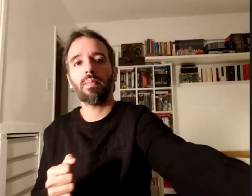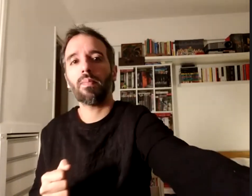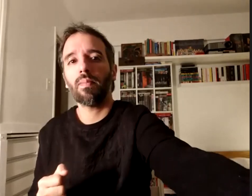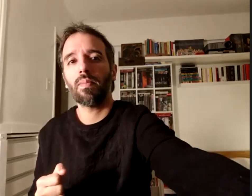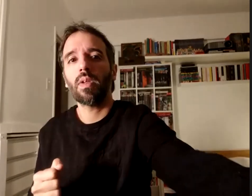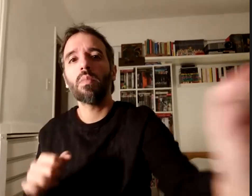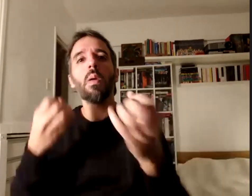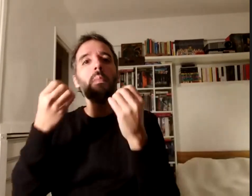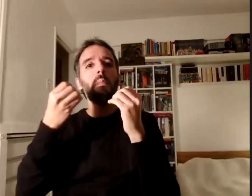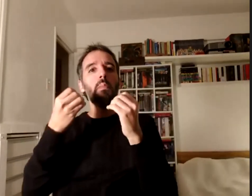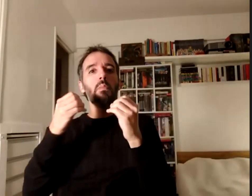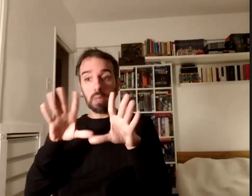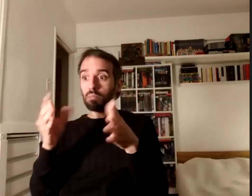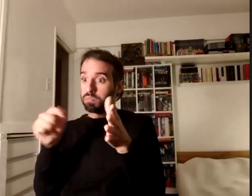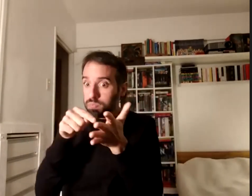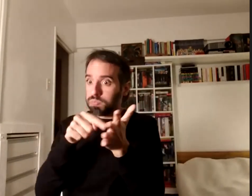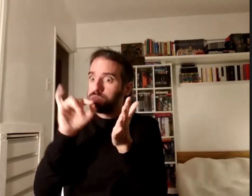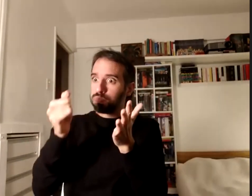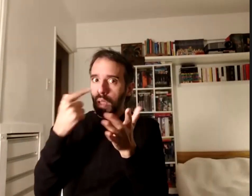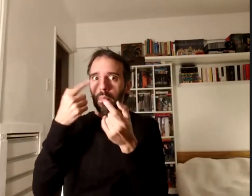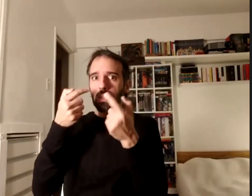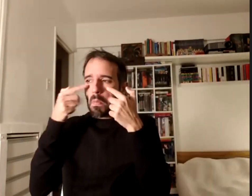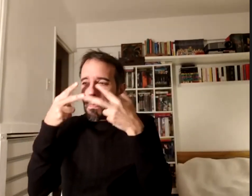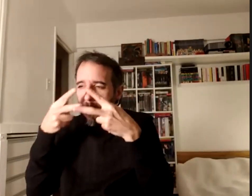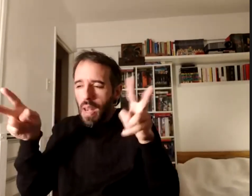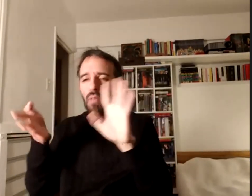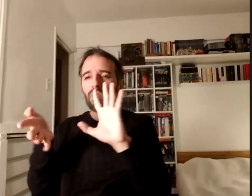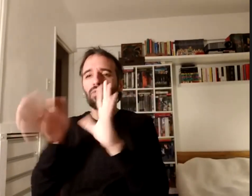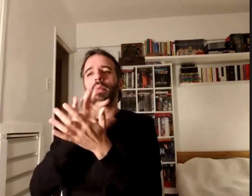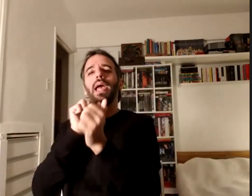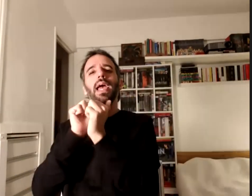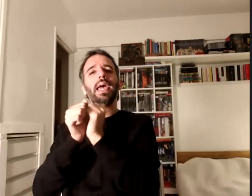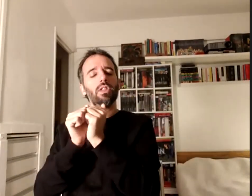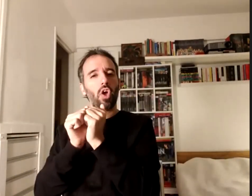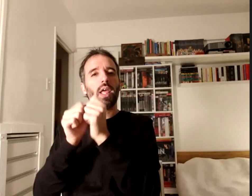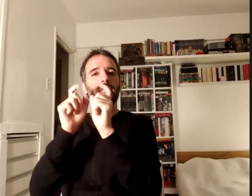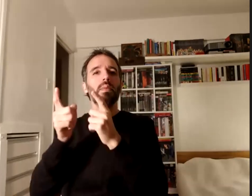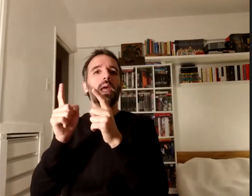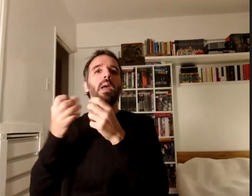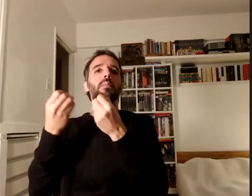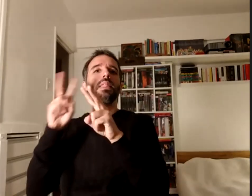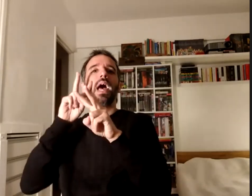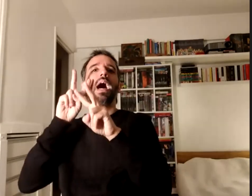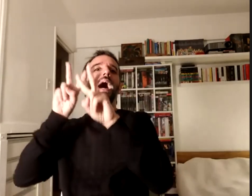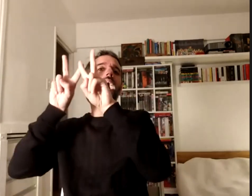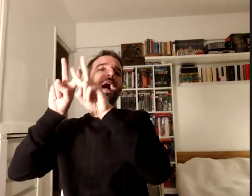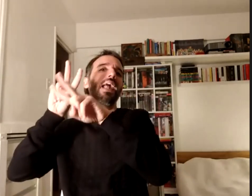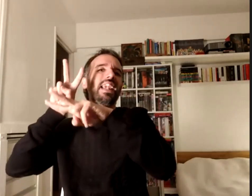partir del cual se empieza a mirar un proceso histórico se empieza a revisar y se empieza a encontrar otras cosas que